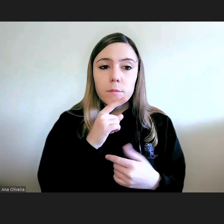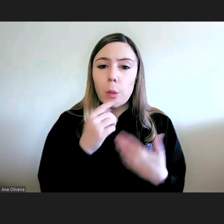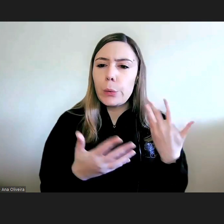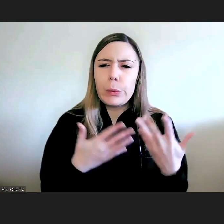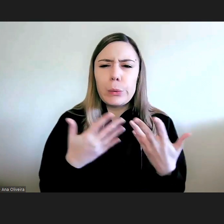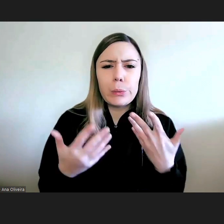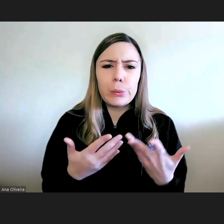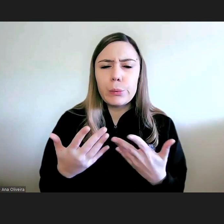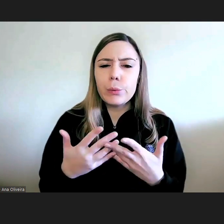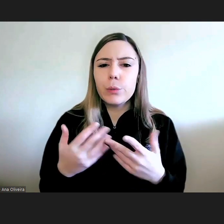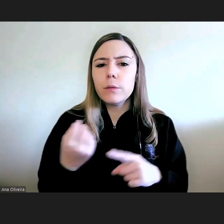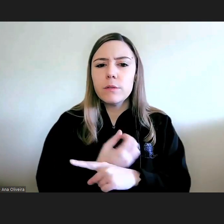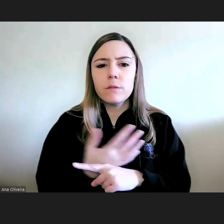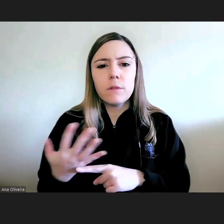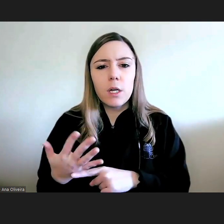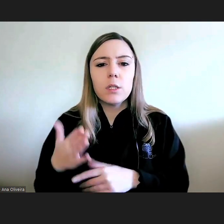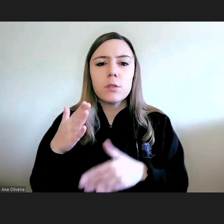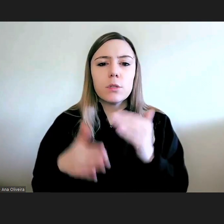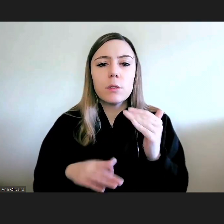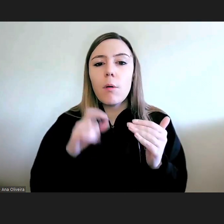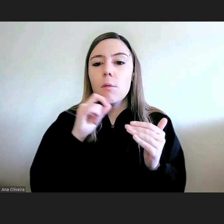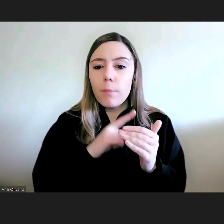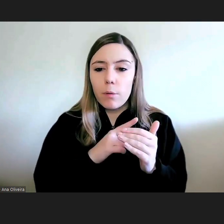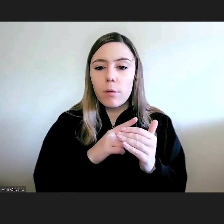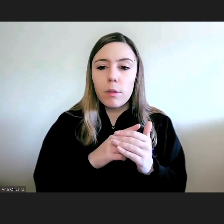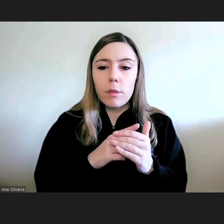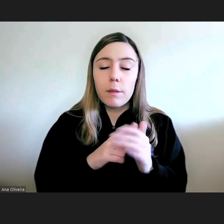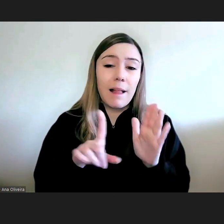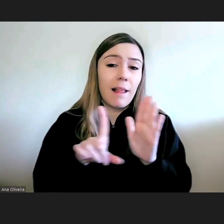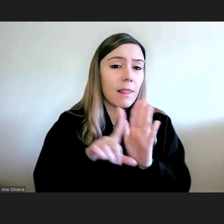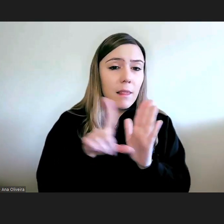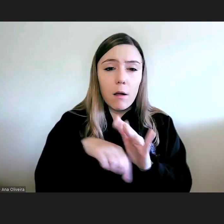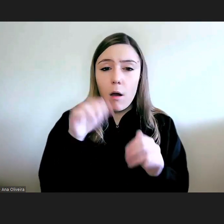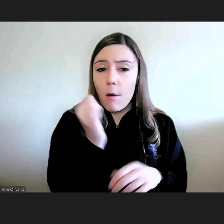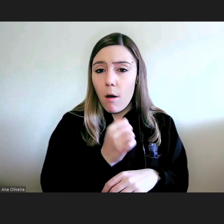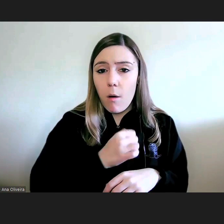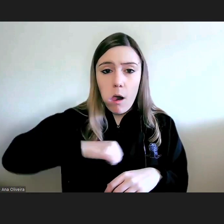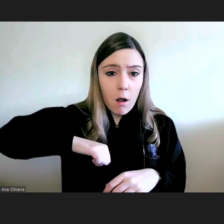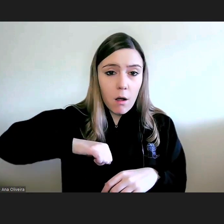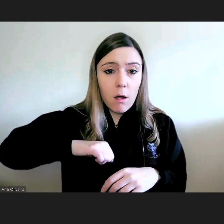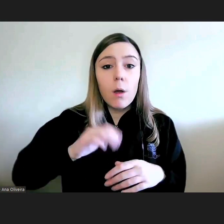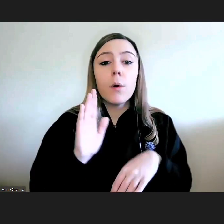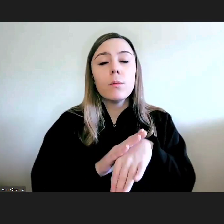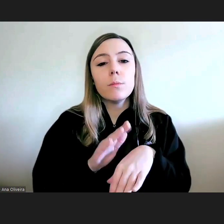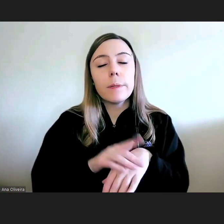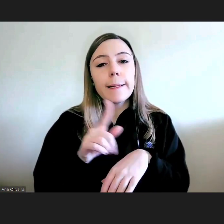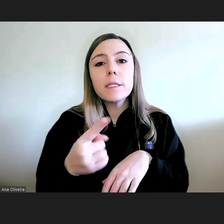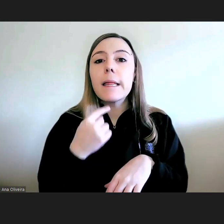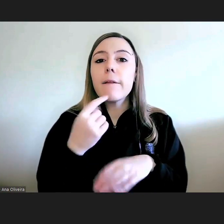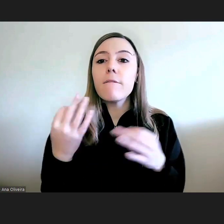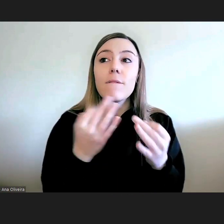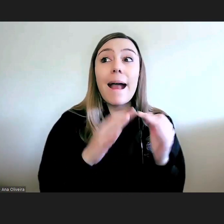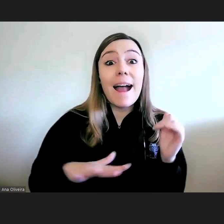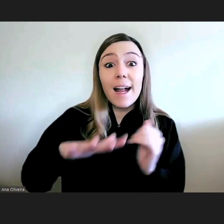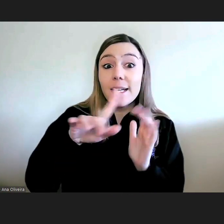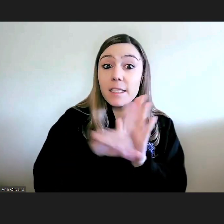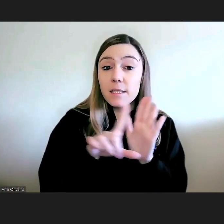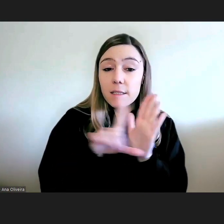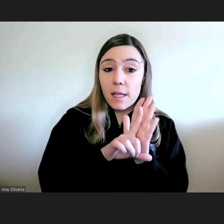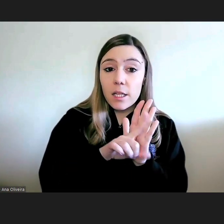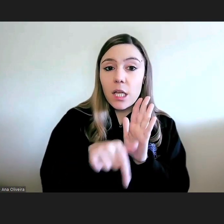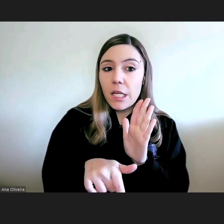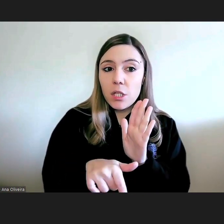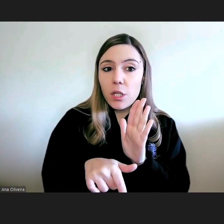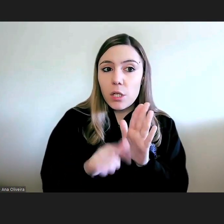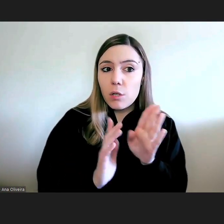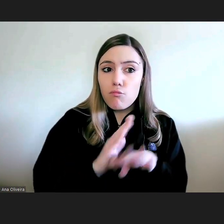desconformes desconformes à lei Por isso como dizia o patamar da legalidade não é um desafio ultrapassado nós